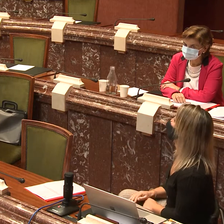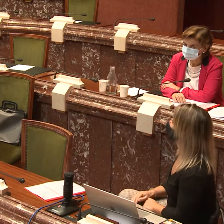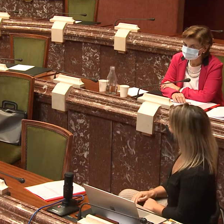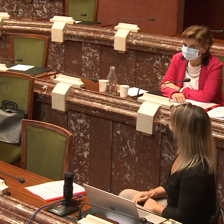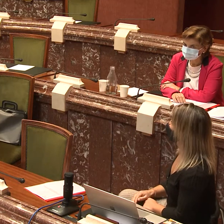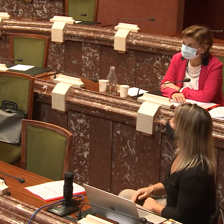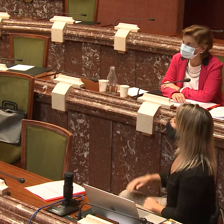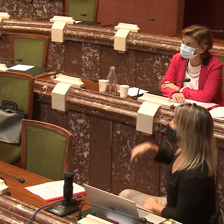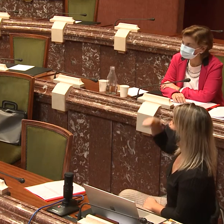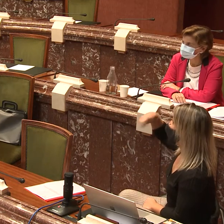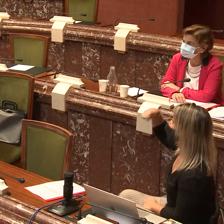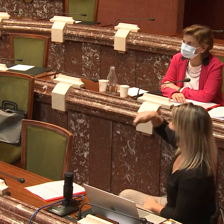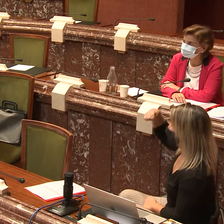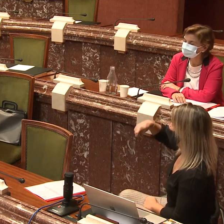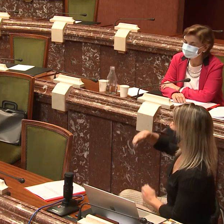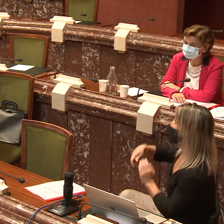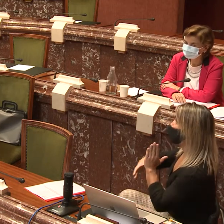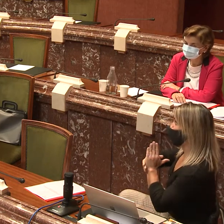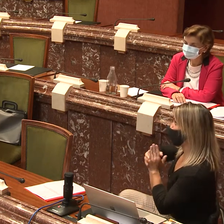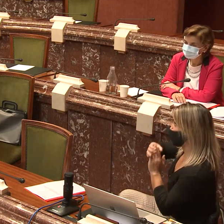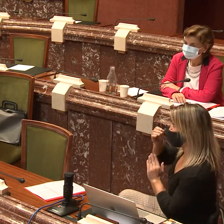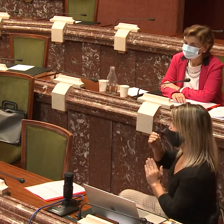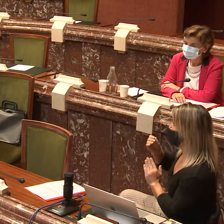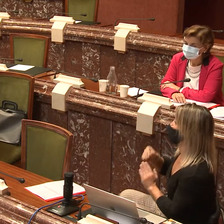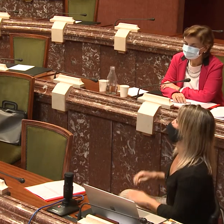Pues le cedo la palabra. Muchas gracias. Un aplauso.